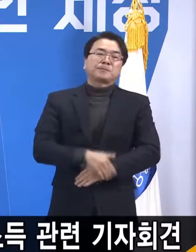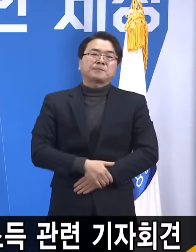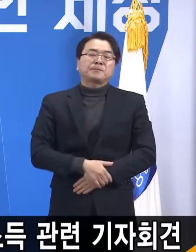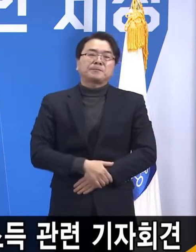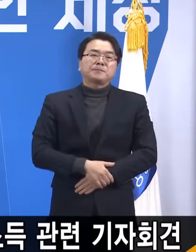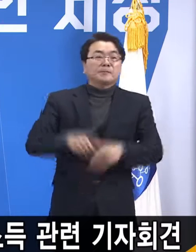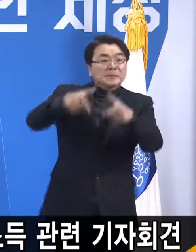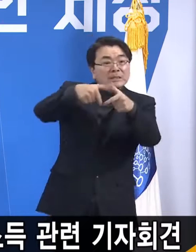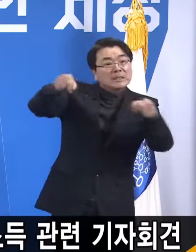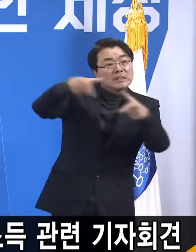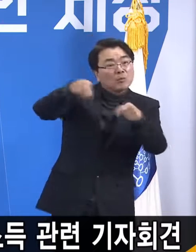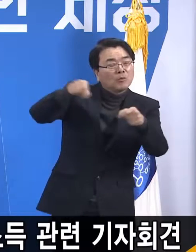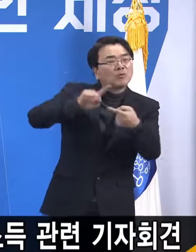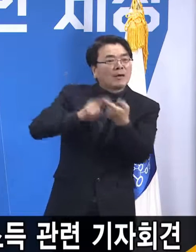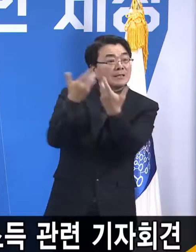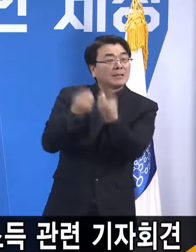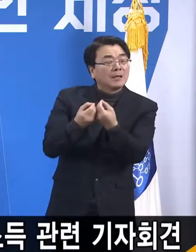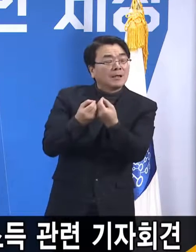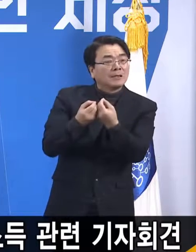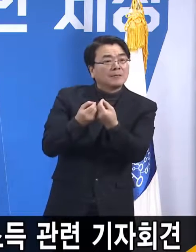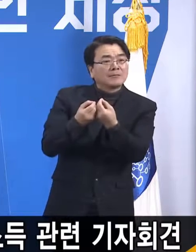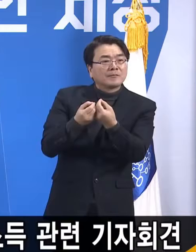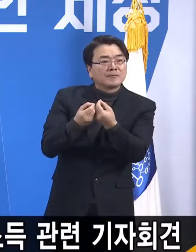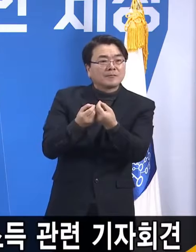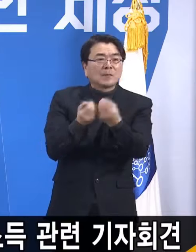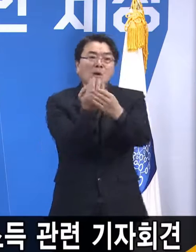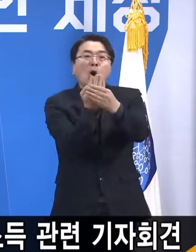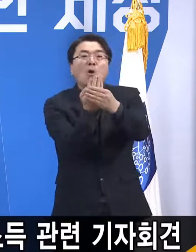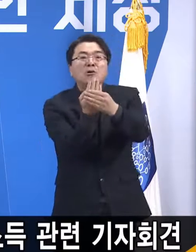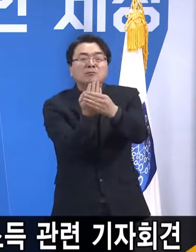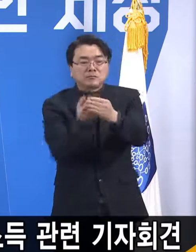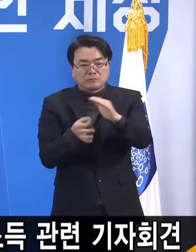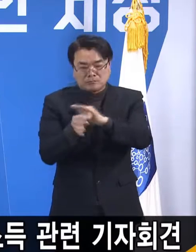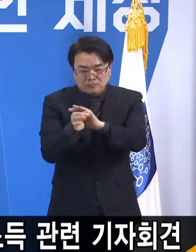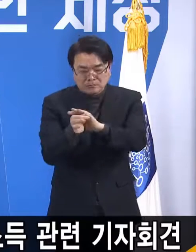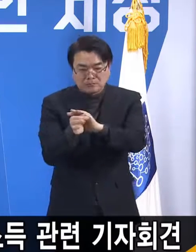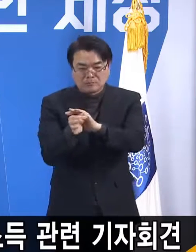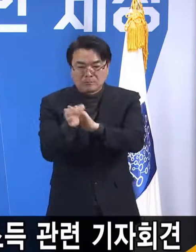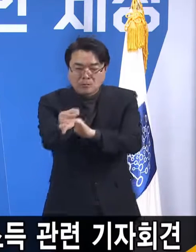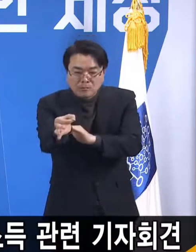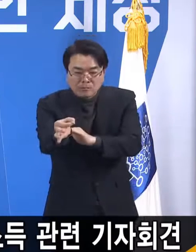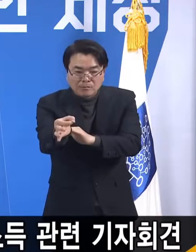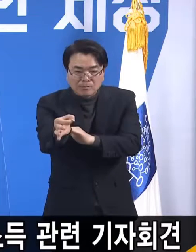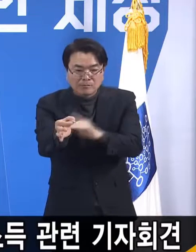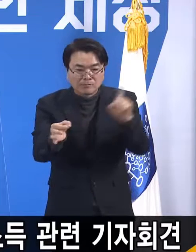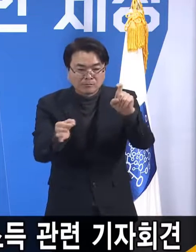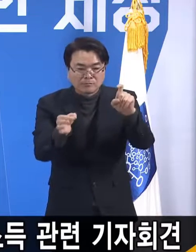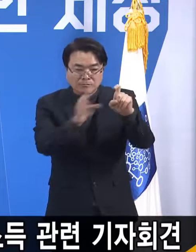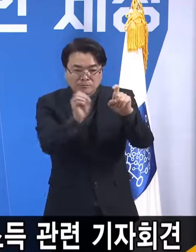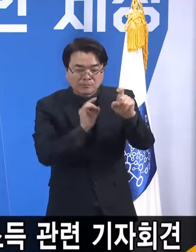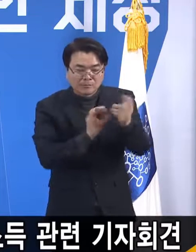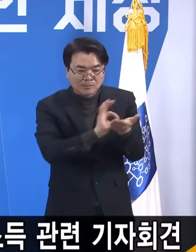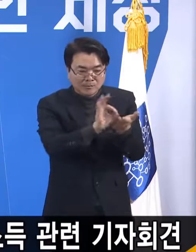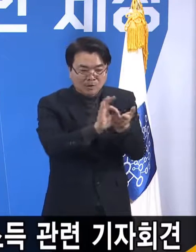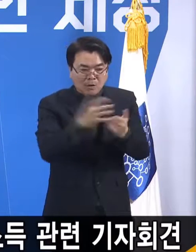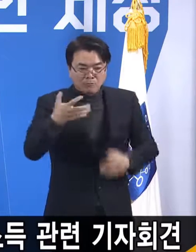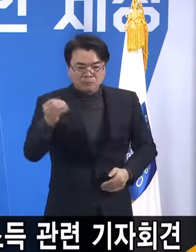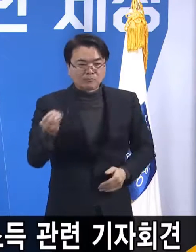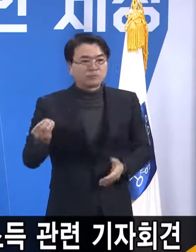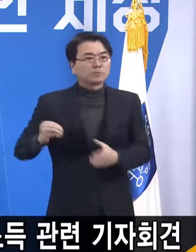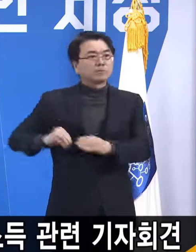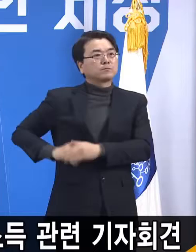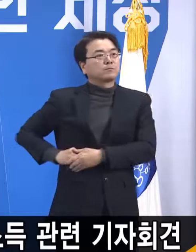일본에서 아까 말씀드렸습니다만 현금을 지급했더니 10%밖에 쓰지 않고 90%를 지금도 가지고 있습니다. 그러면